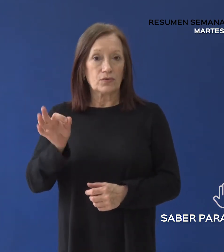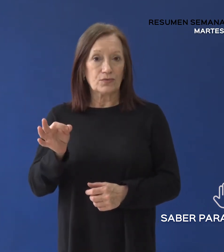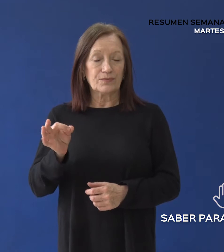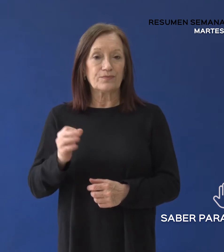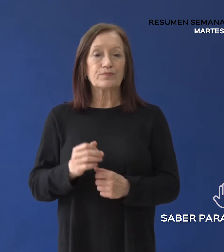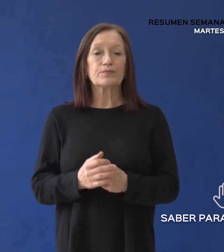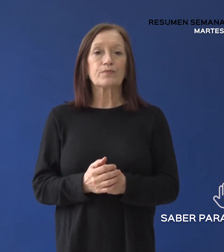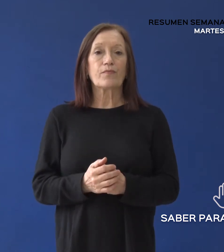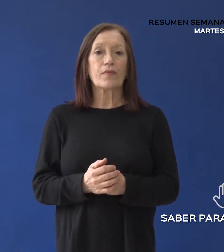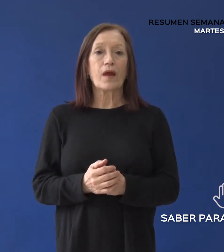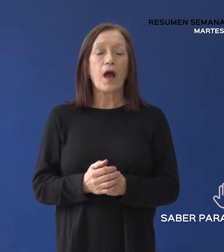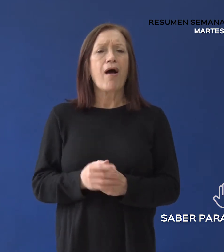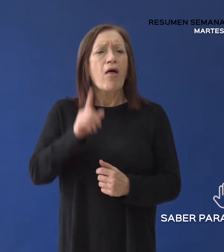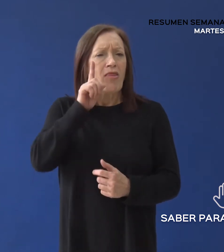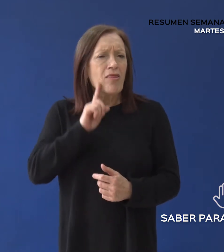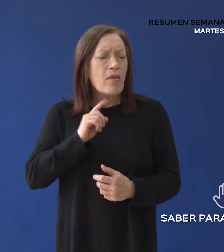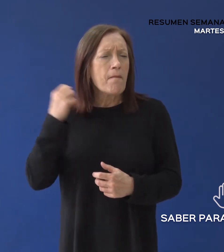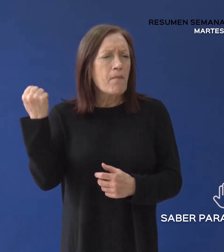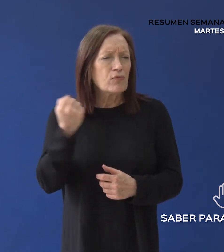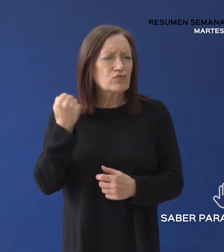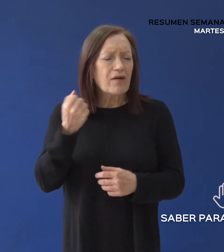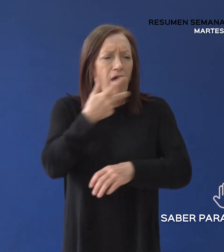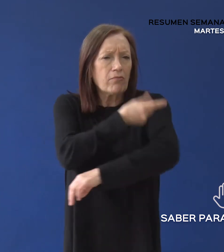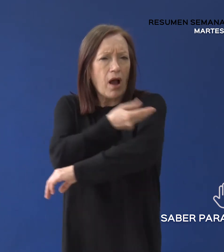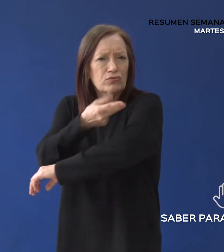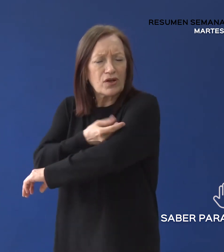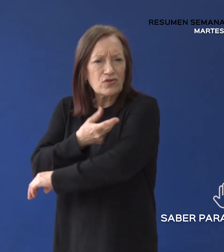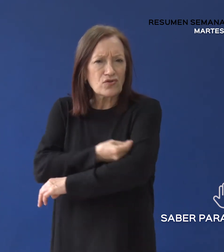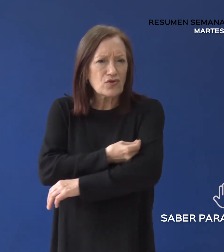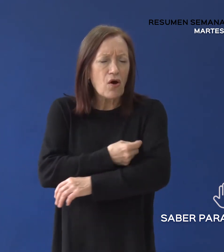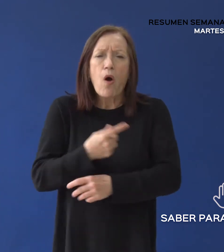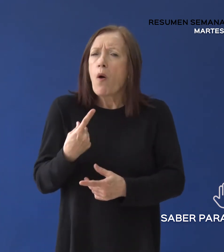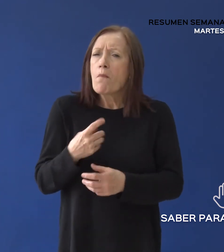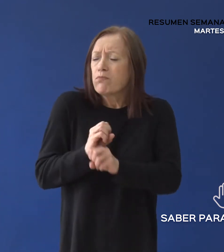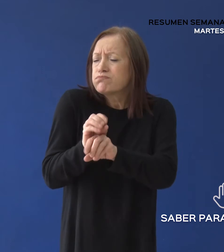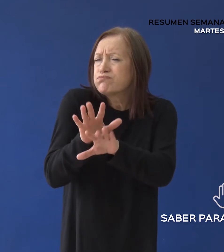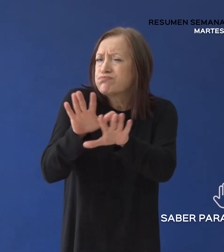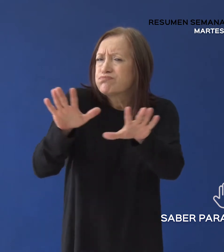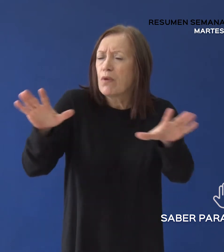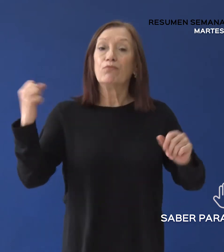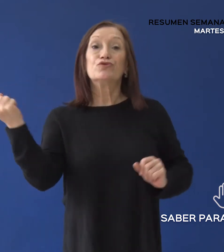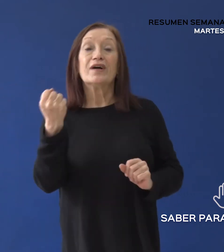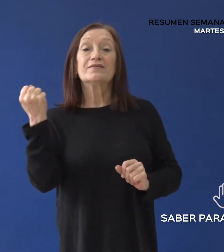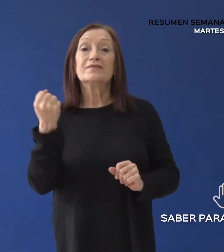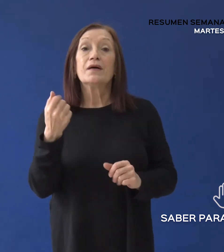Las jornadas intensivas de vacunación logran un efecto importante en el manejo de la pandemia.